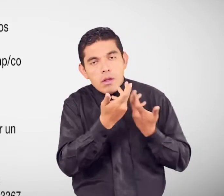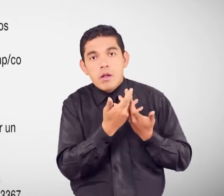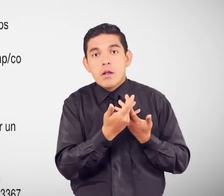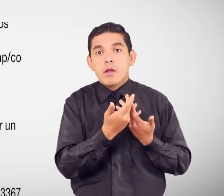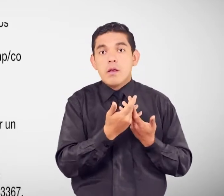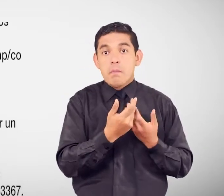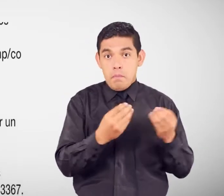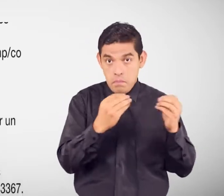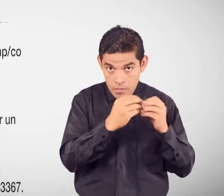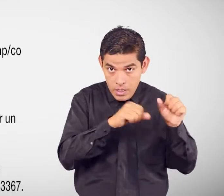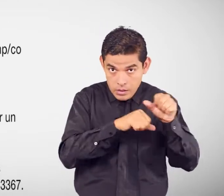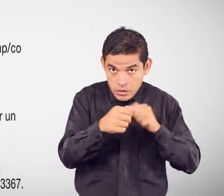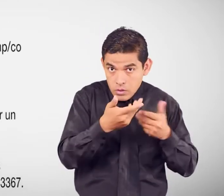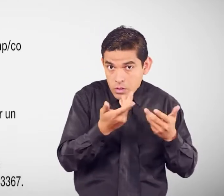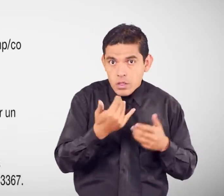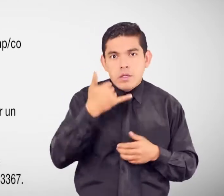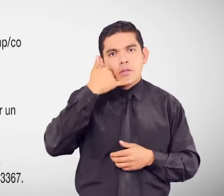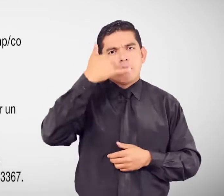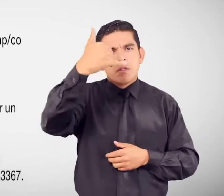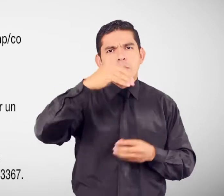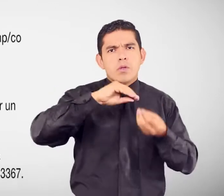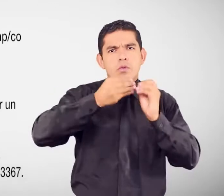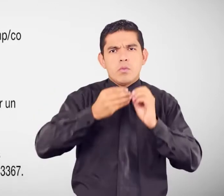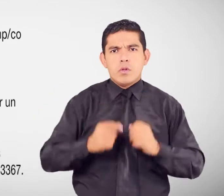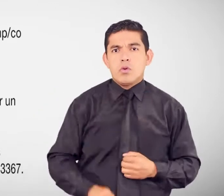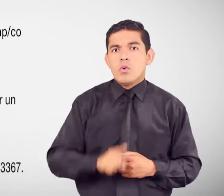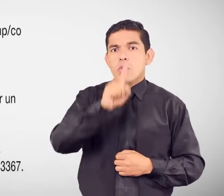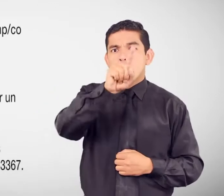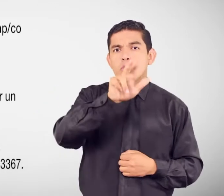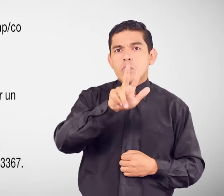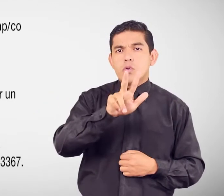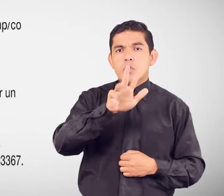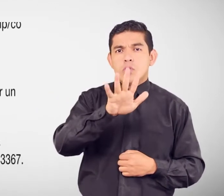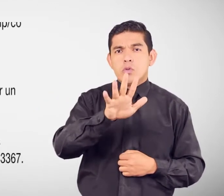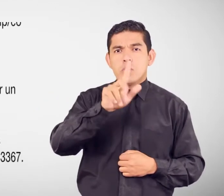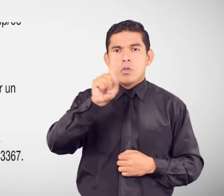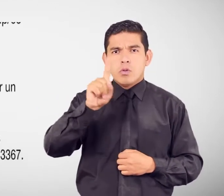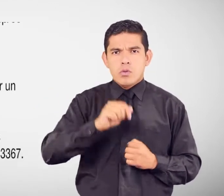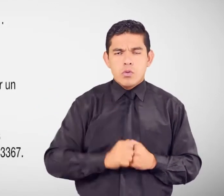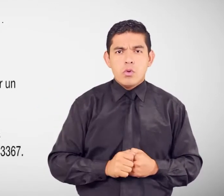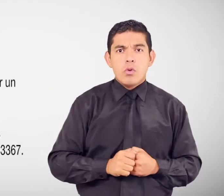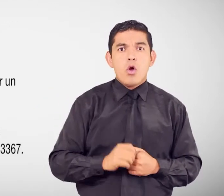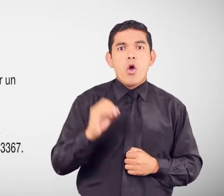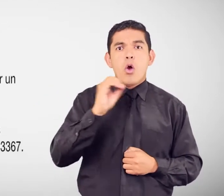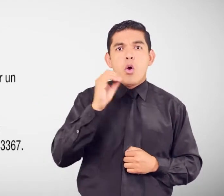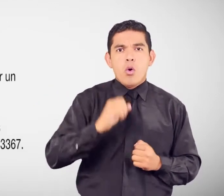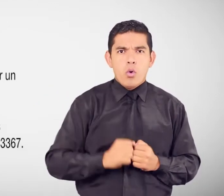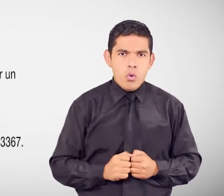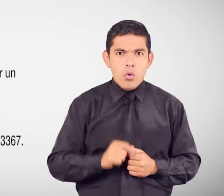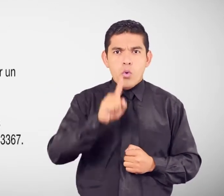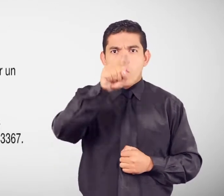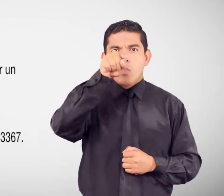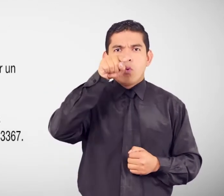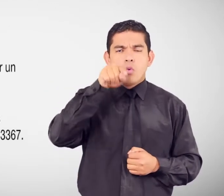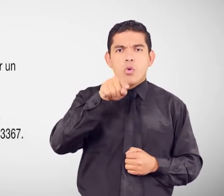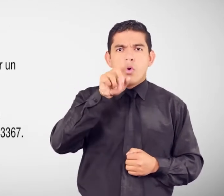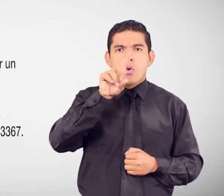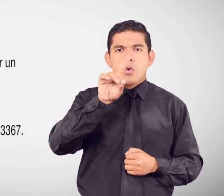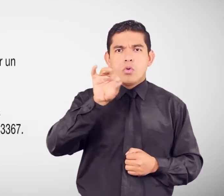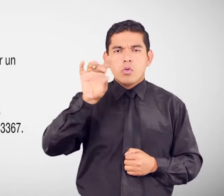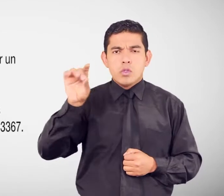asesoría También puedes llamar a los números 151 O al 1-800-33